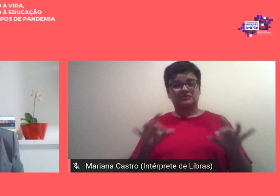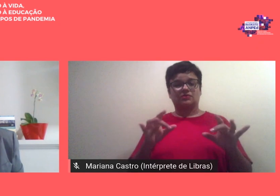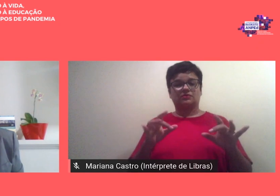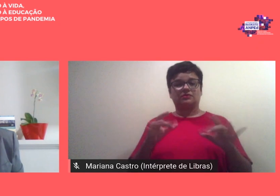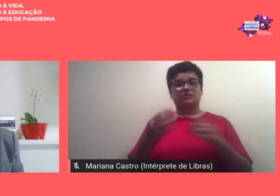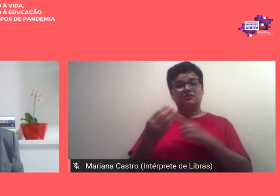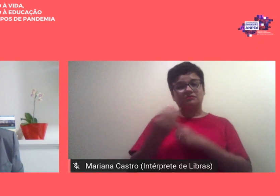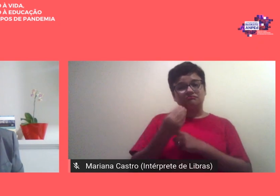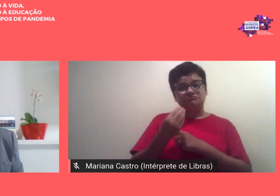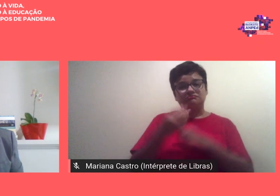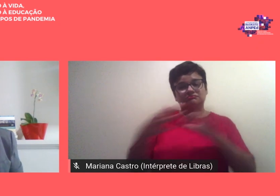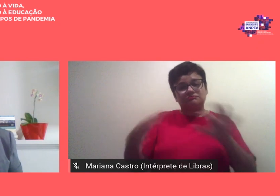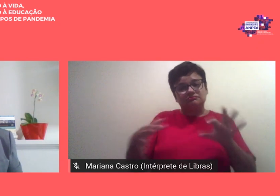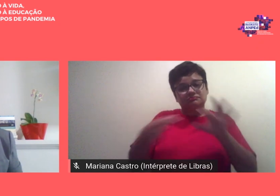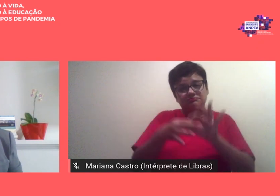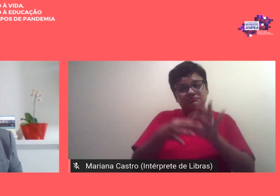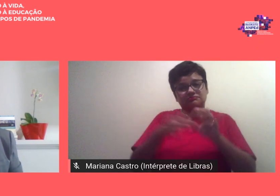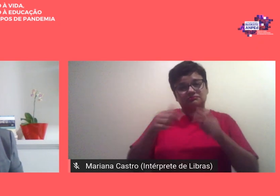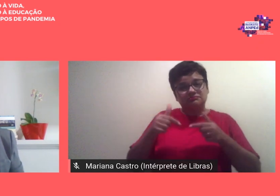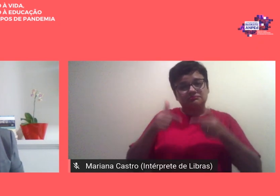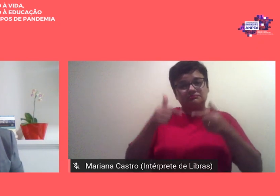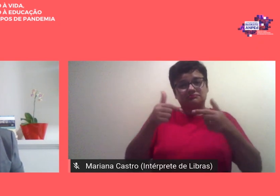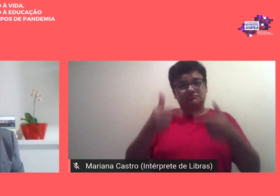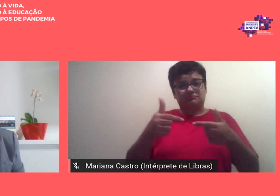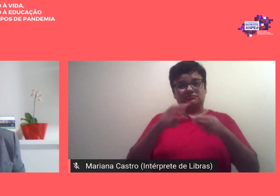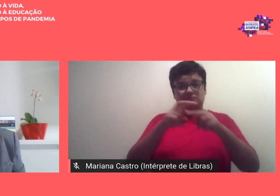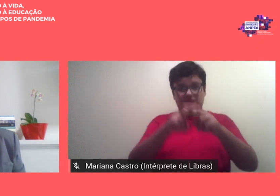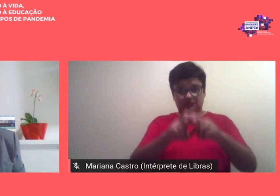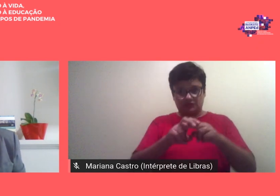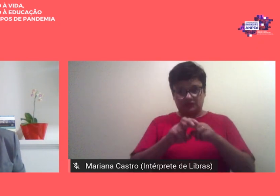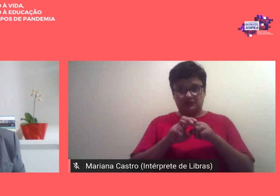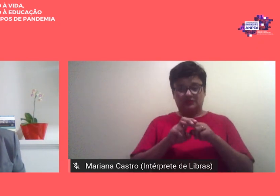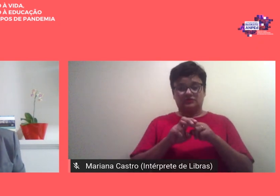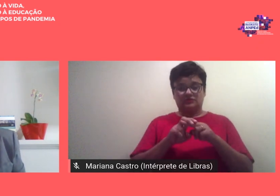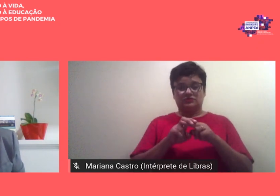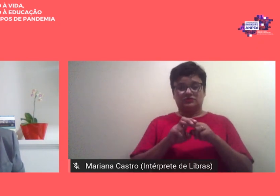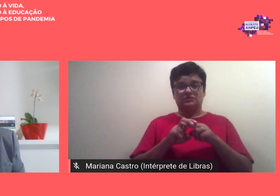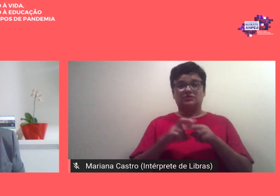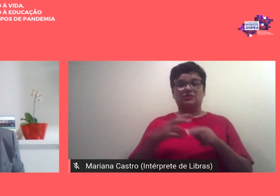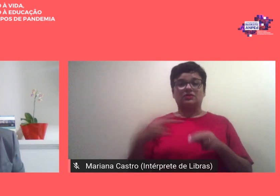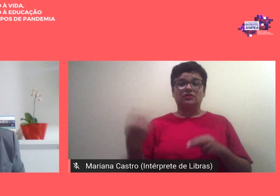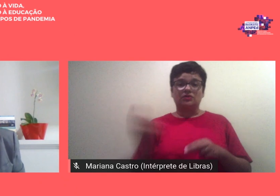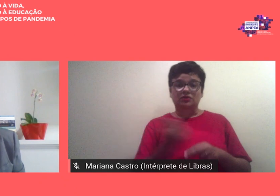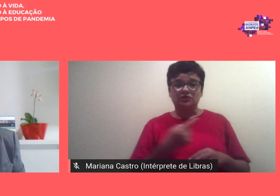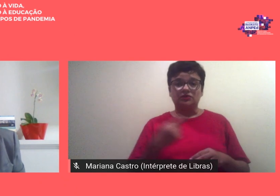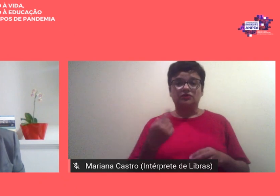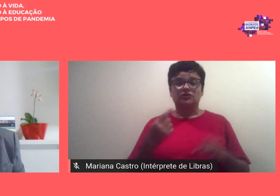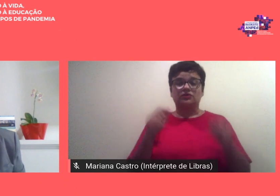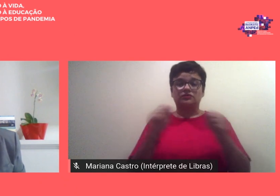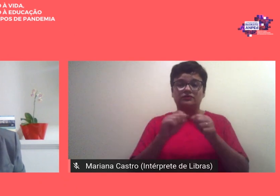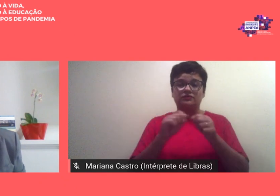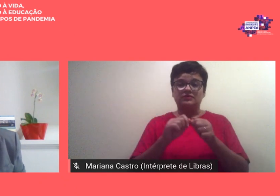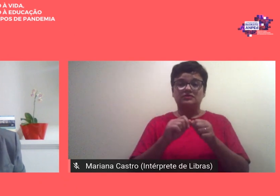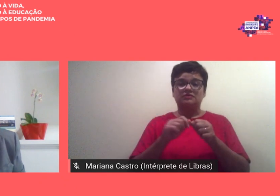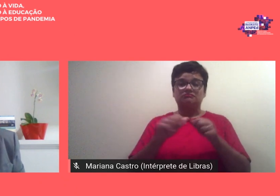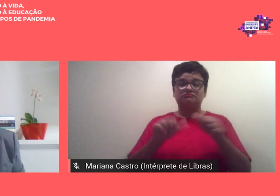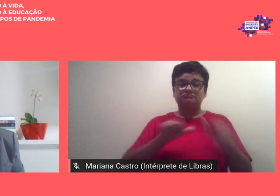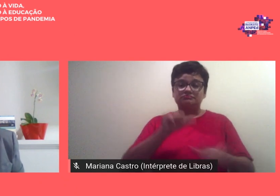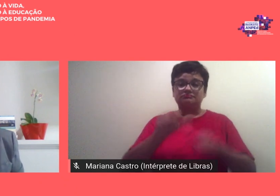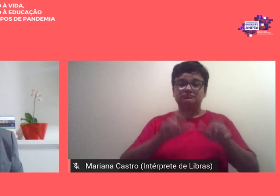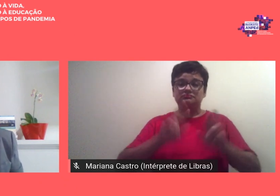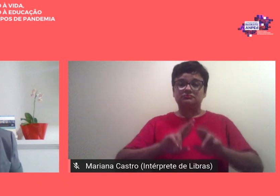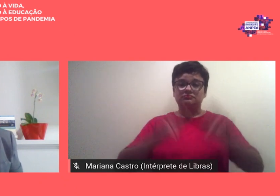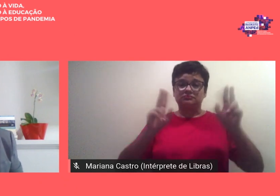engajamentos com isso nós pudemos redesenhar alternativas e chegamos então